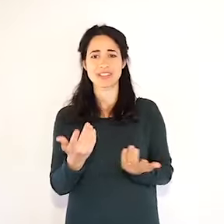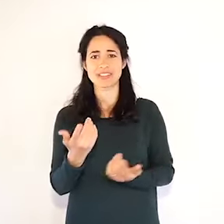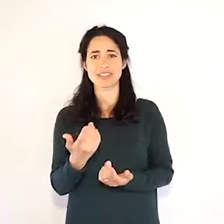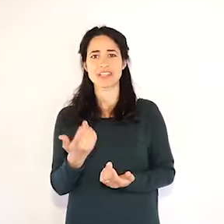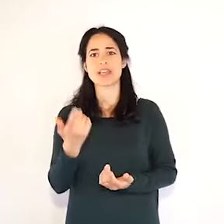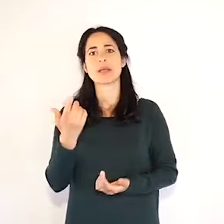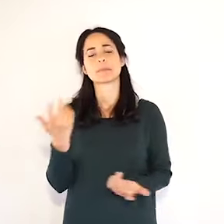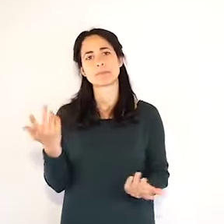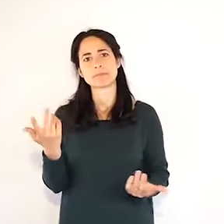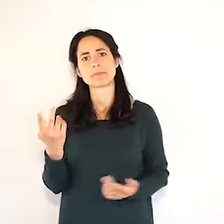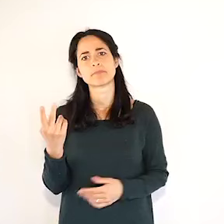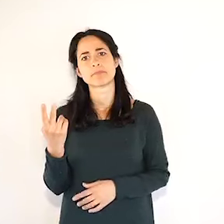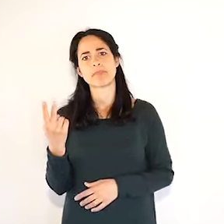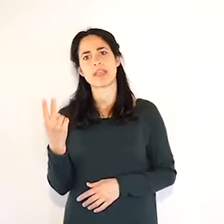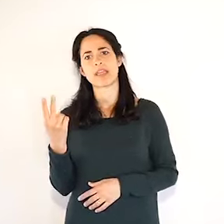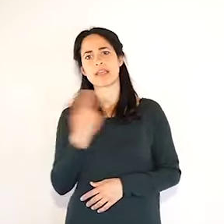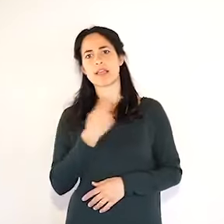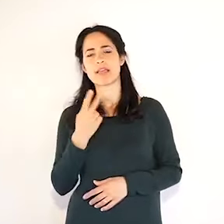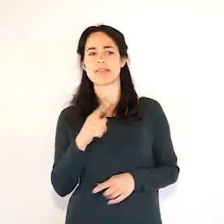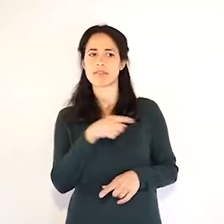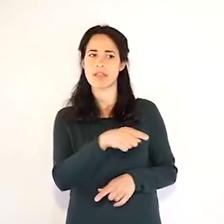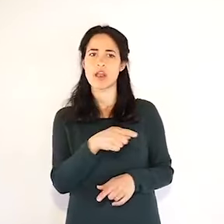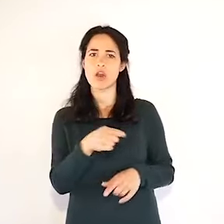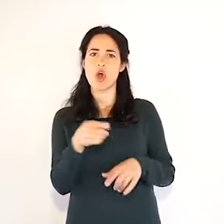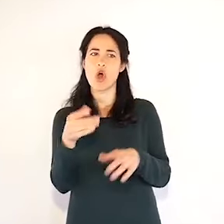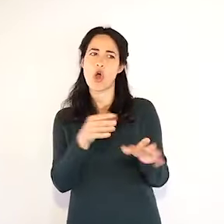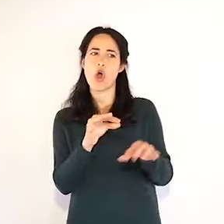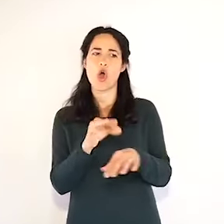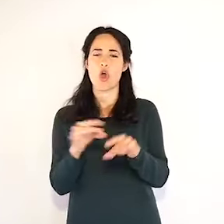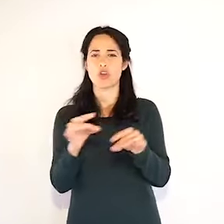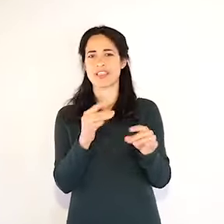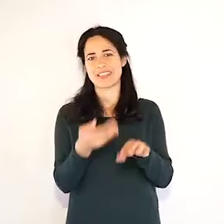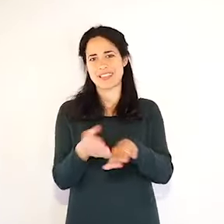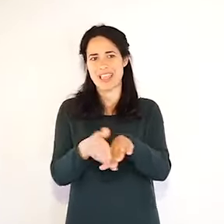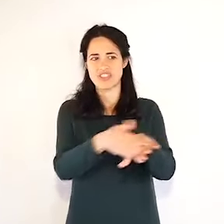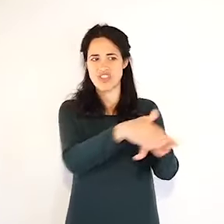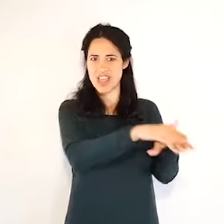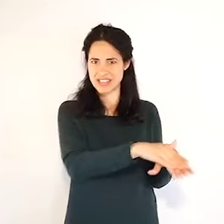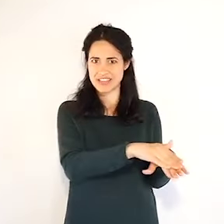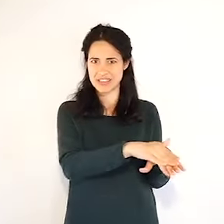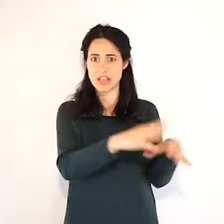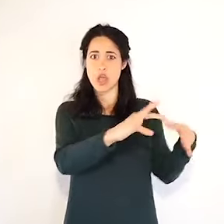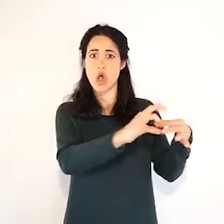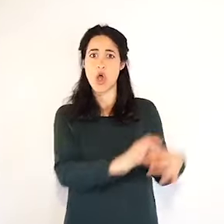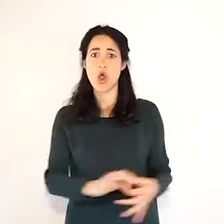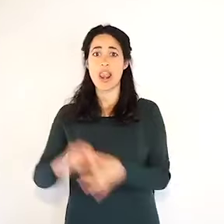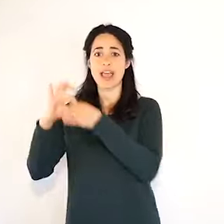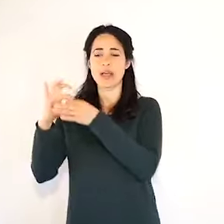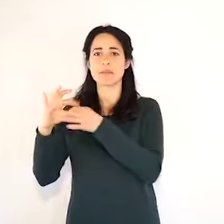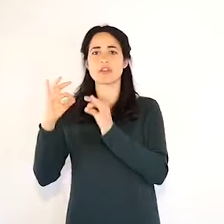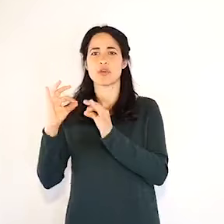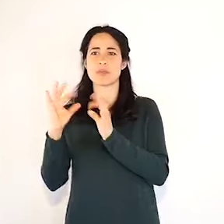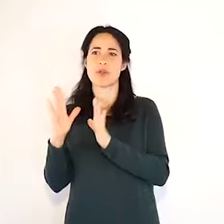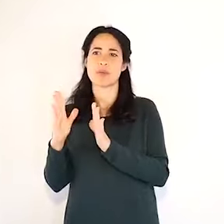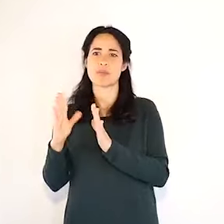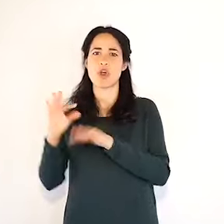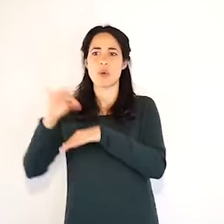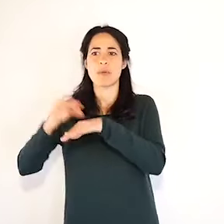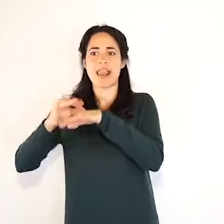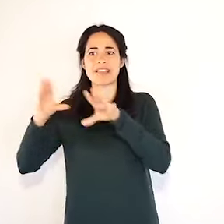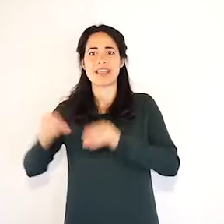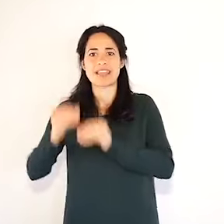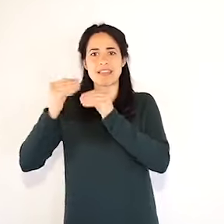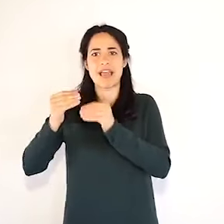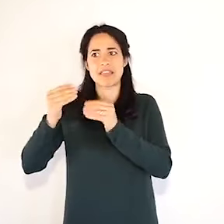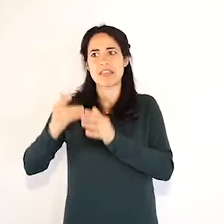paio di settimane fa o tre settimane fa quando sono iniziate, ma anche per il fatto che in alcune giornate arrivano anche i